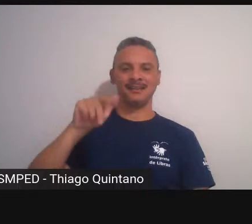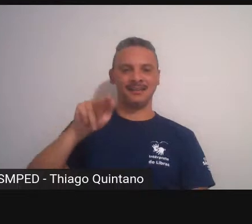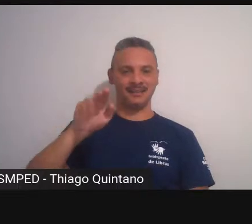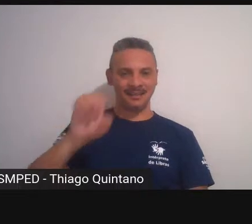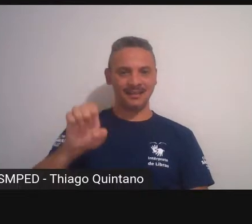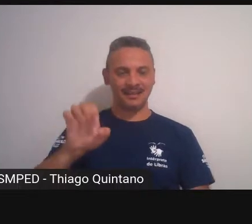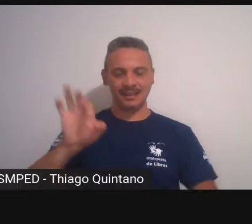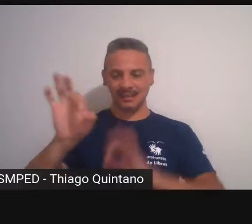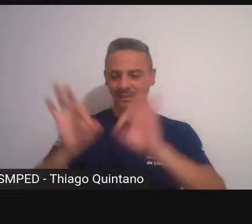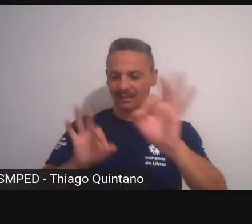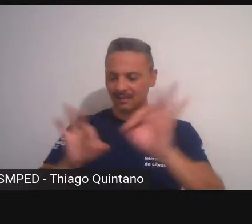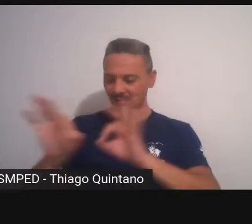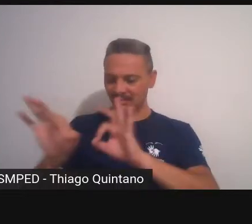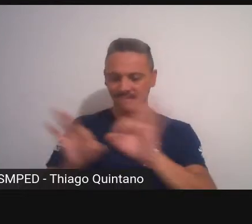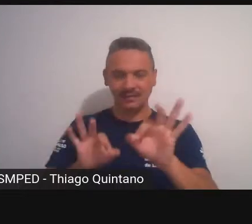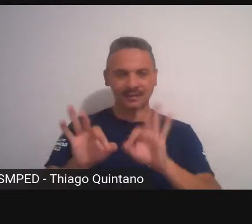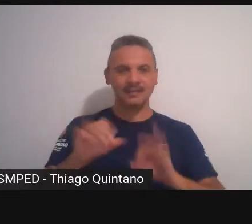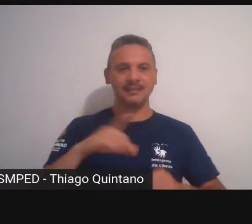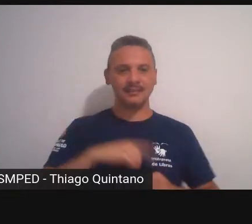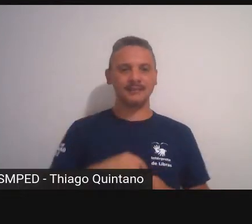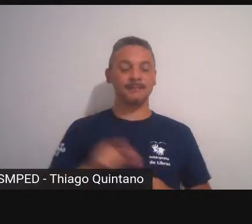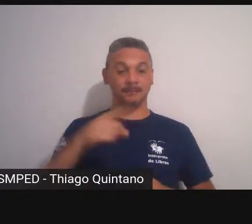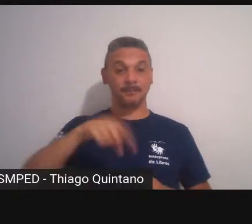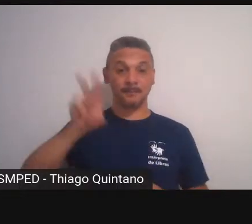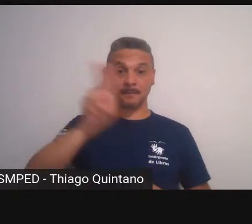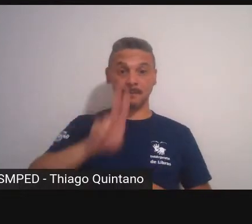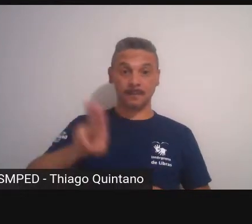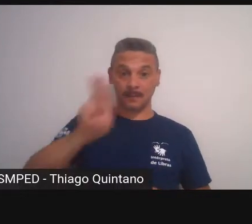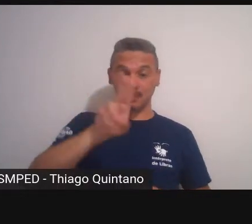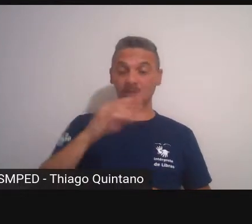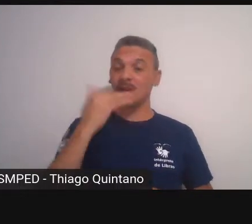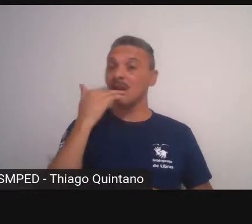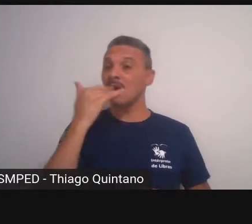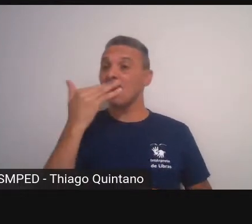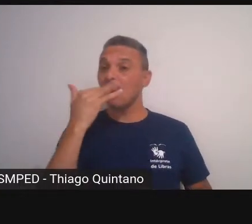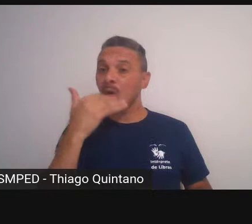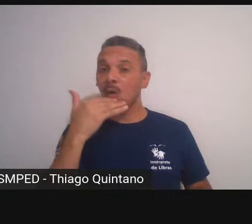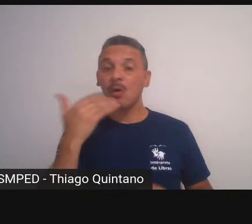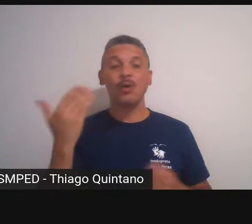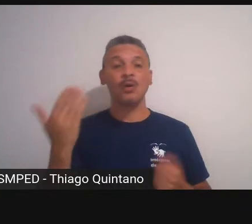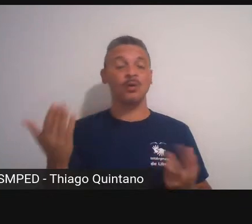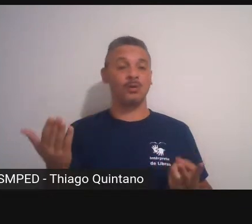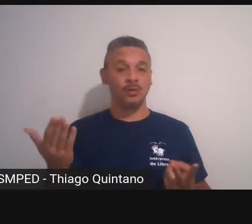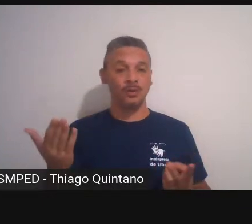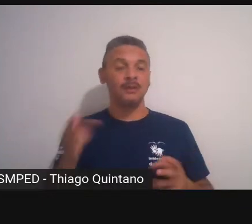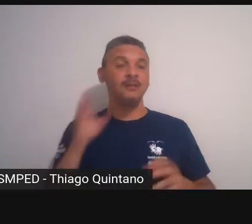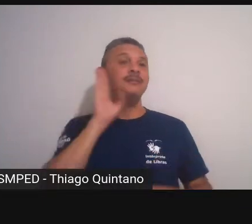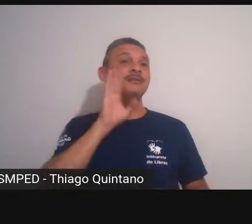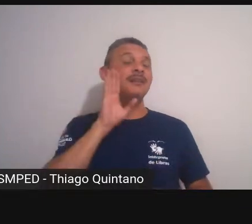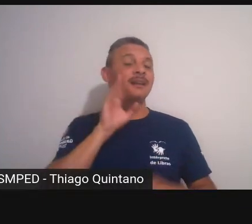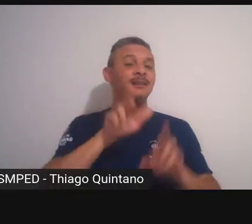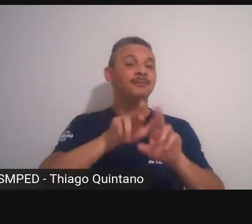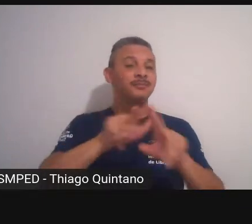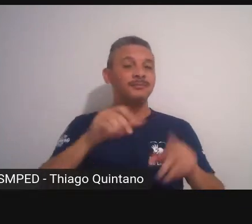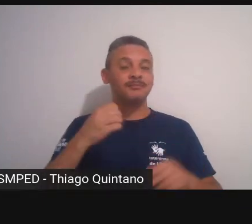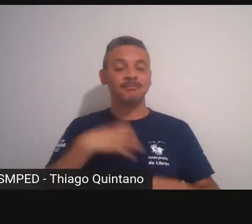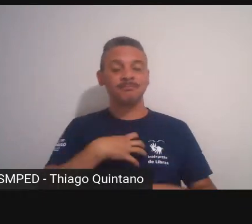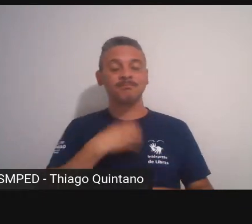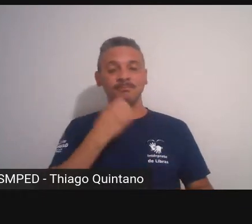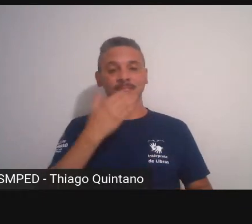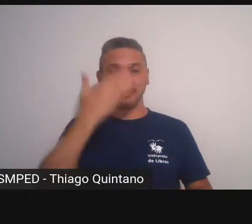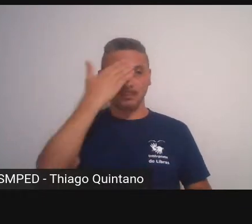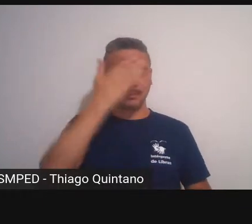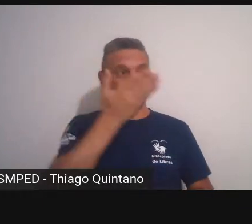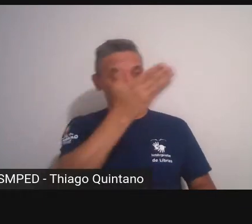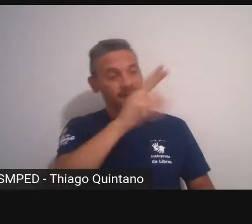de espaço eu lembro que a gente usou as cores assim foi muito legal muito precioso muito obrigado